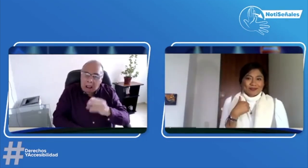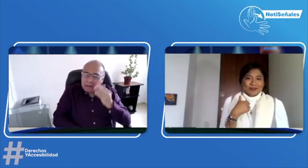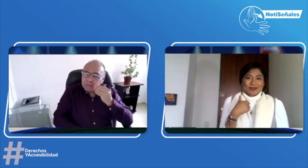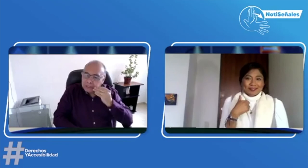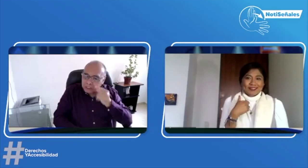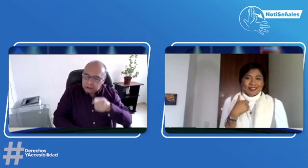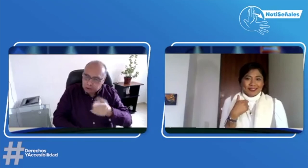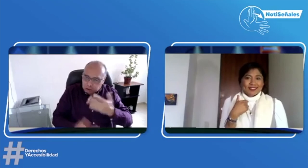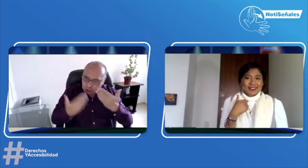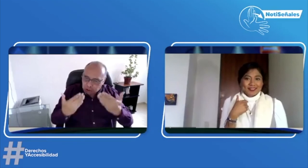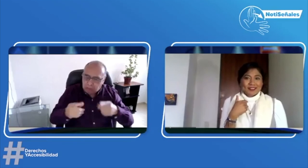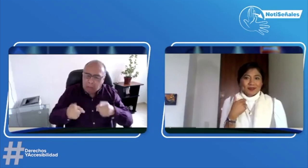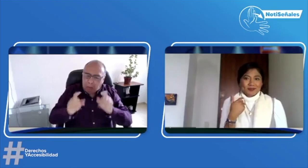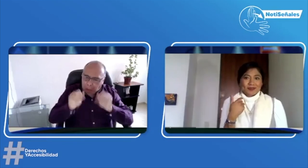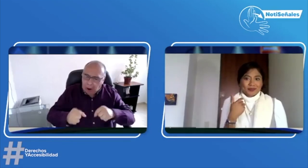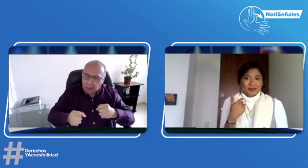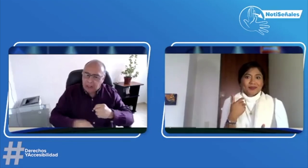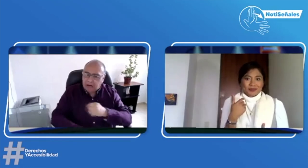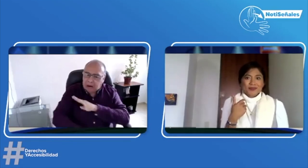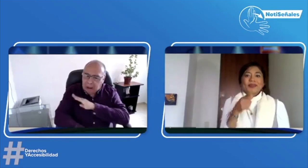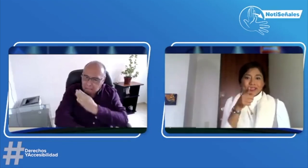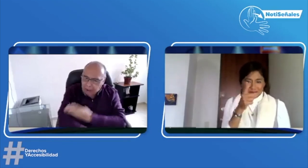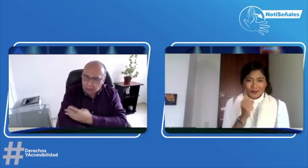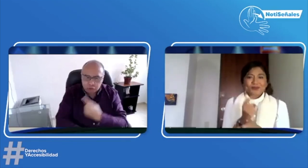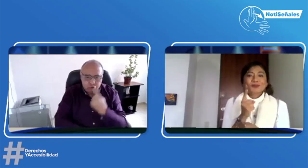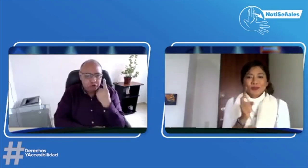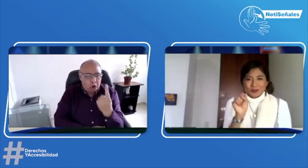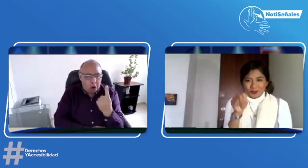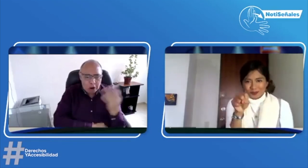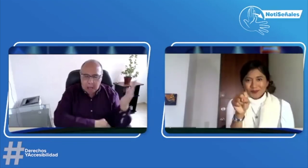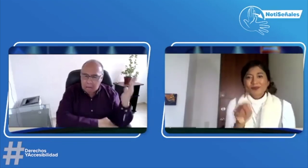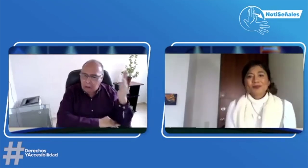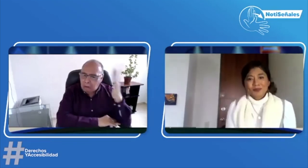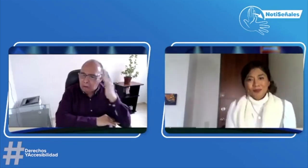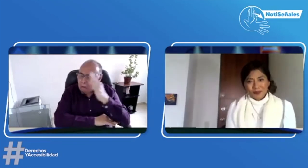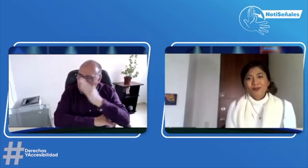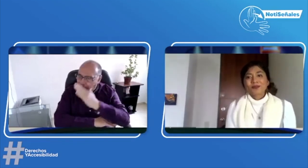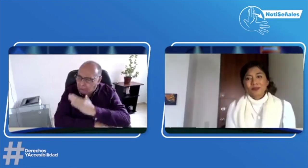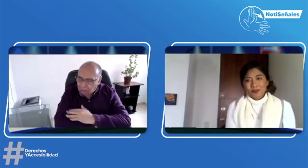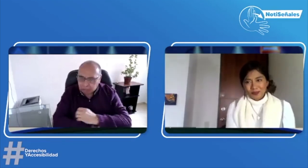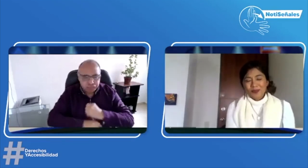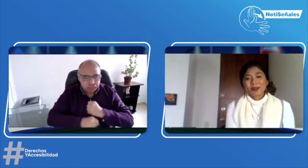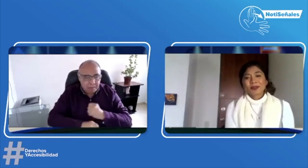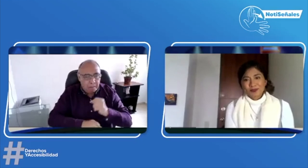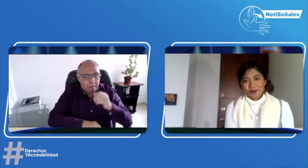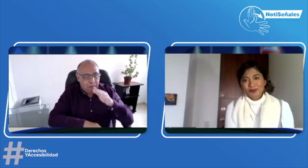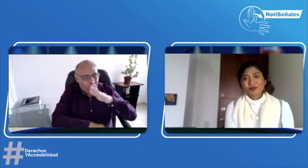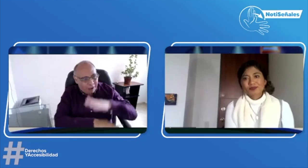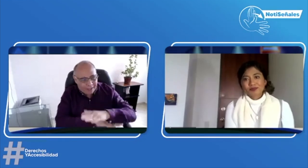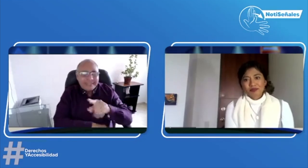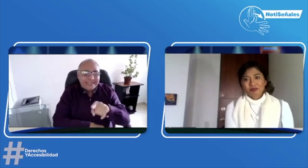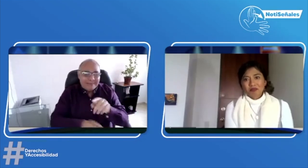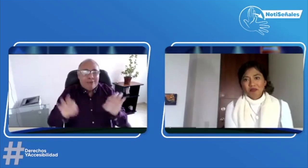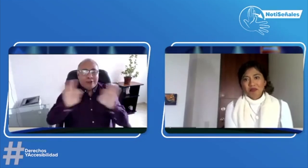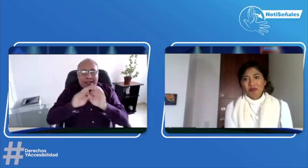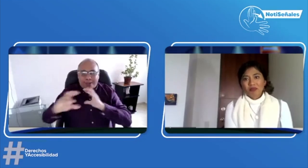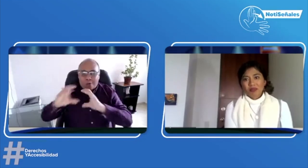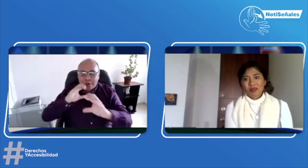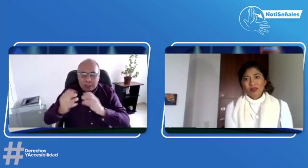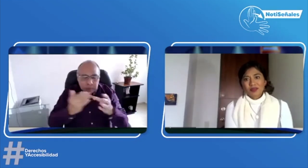presupuesto que tiene la entidad no es suficiente para suplir el servicio de interpretación en todos los lugares de votación,